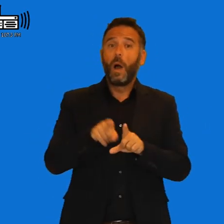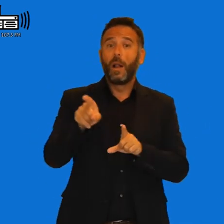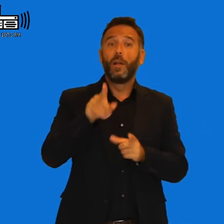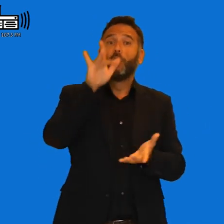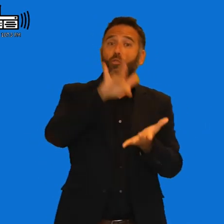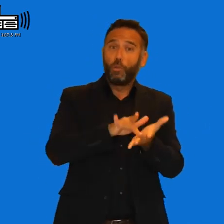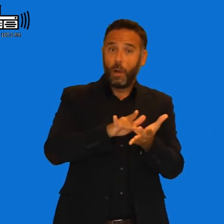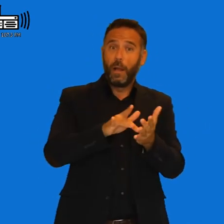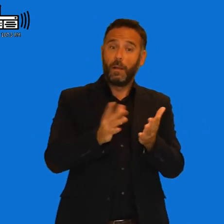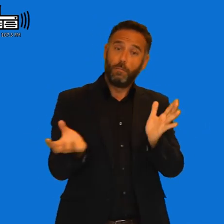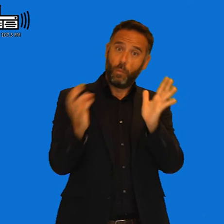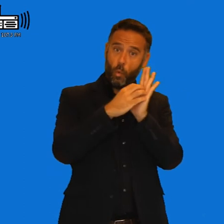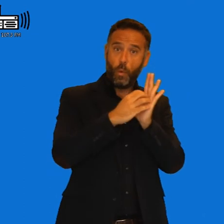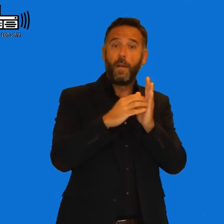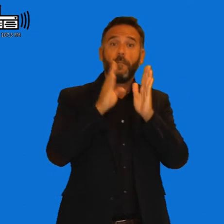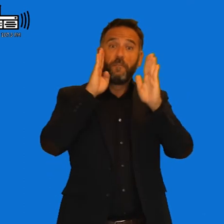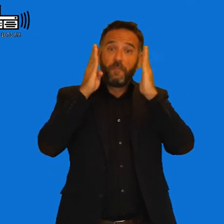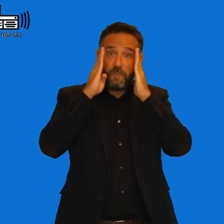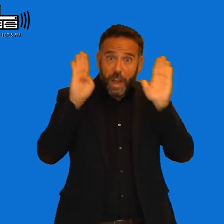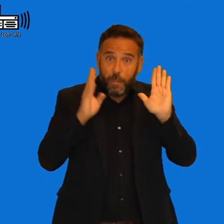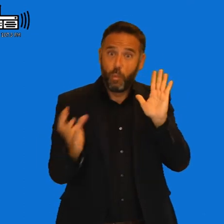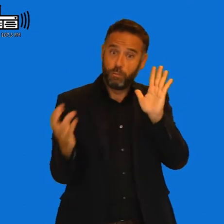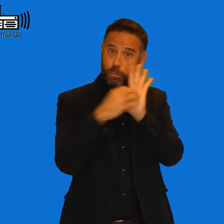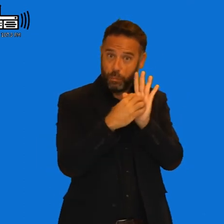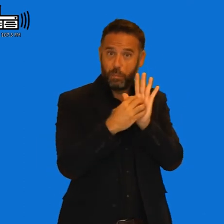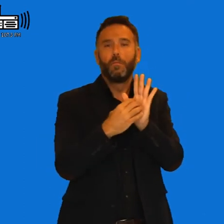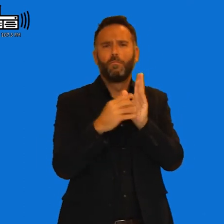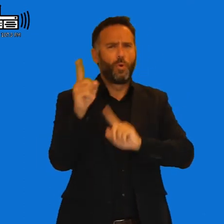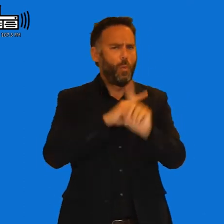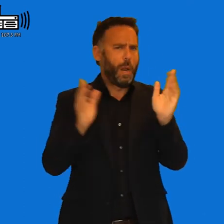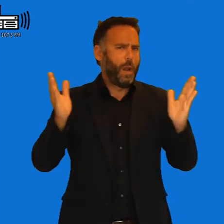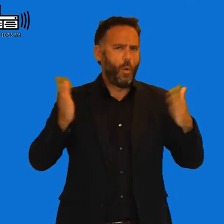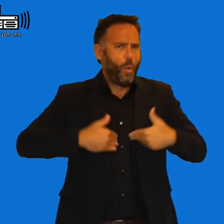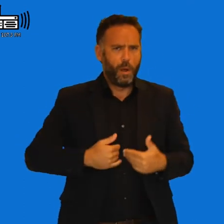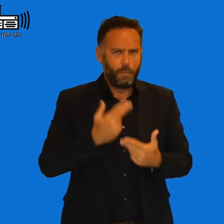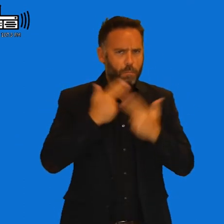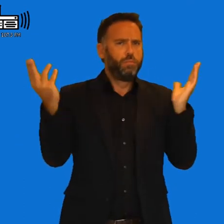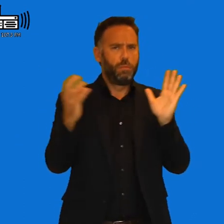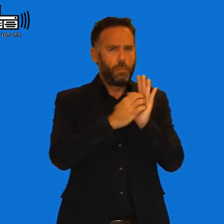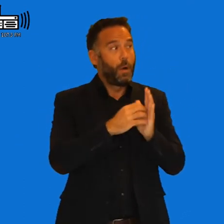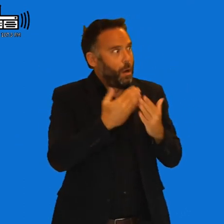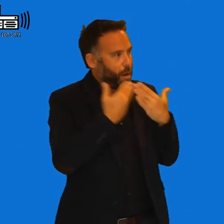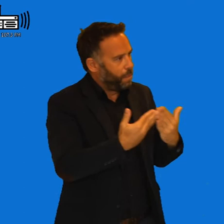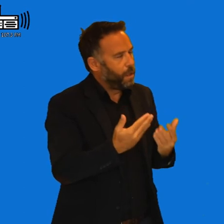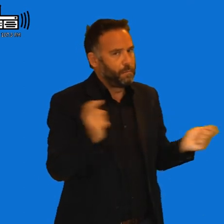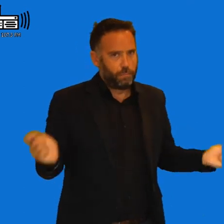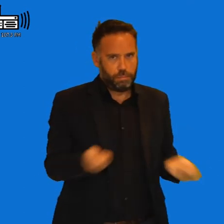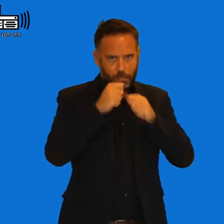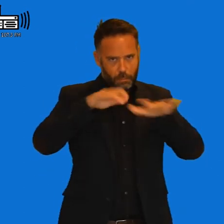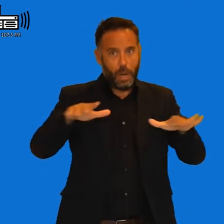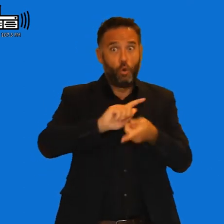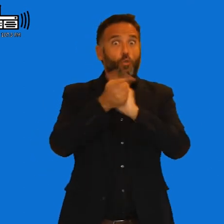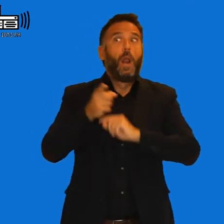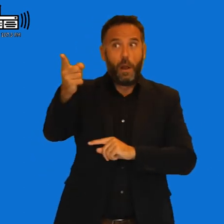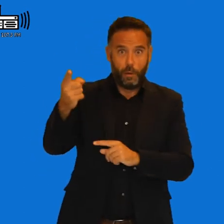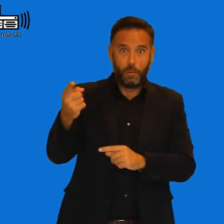vamos a colgar en la página de Facebook de la OLA, pues sin problema. sea, ya para aquel que quiera interesarse... muchísimas gracias. Por supuestísimo que no, Rafael. Aquí